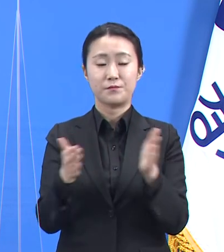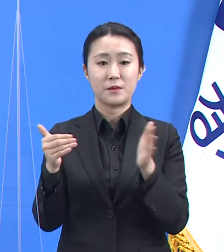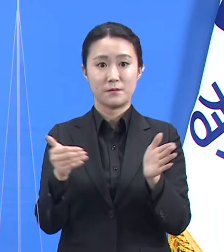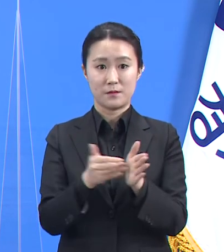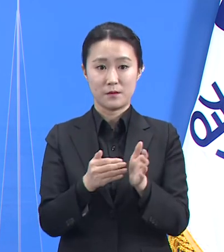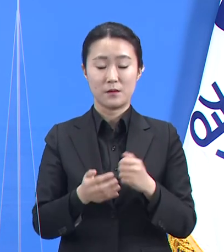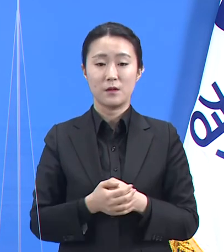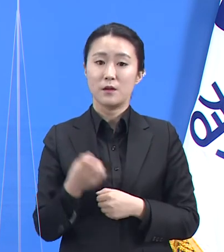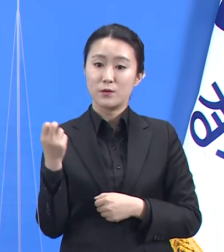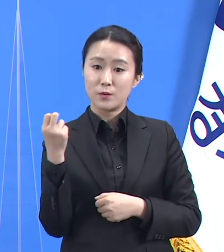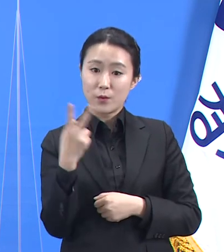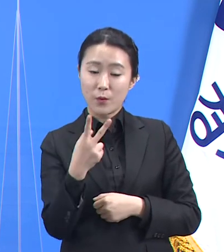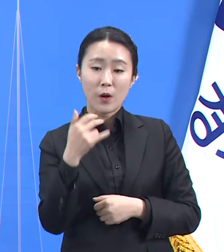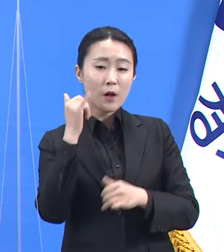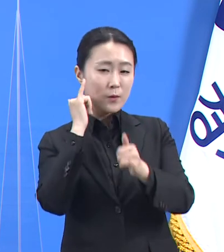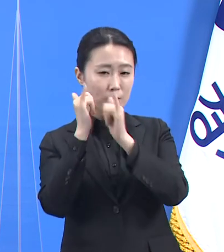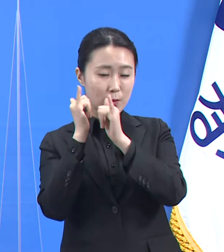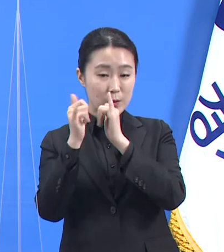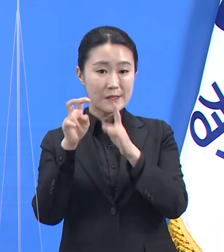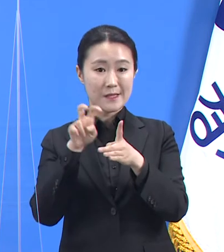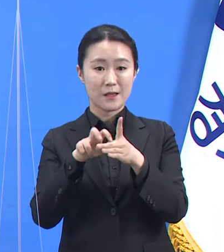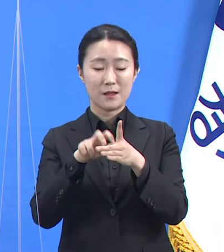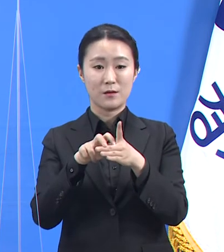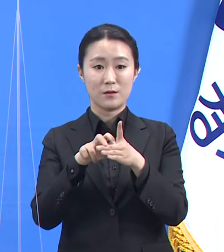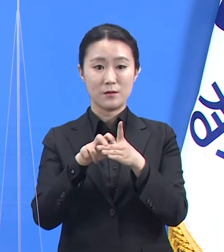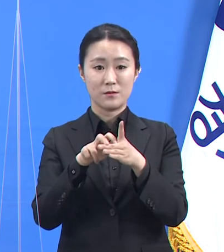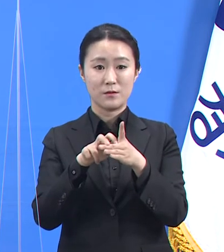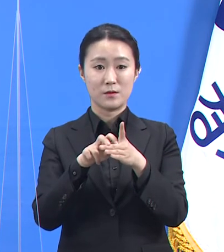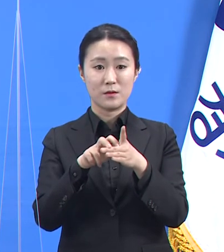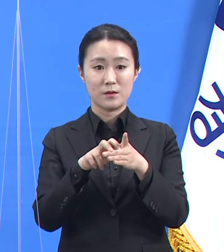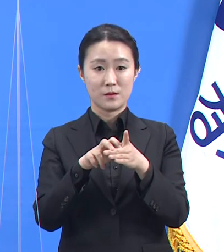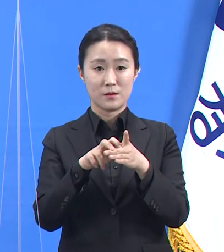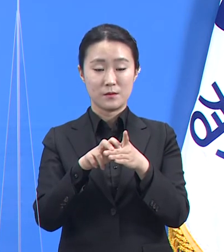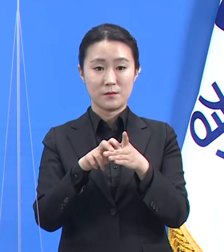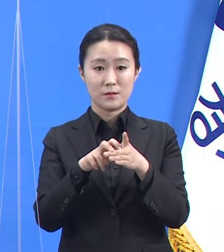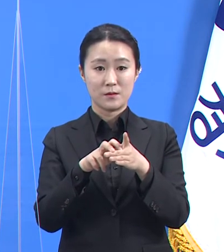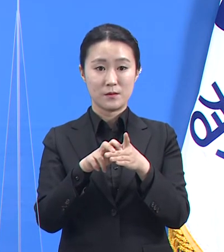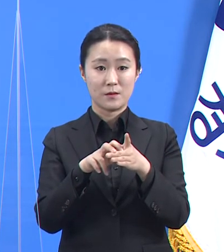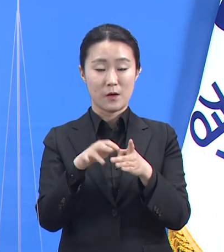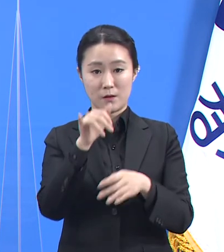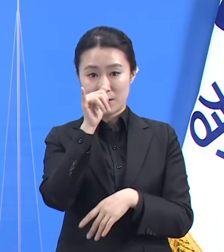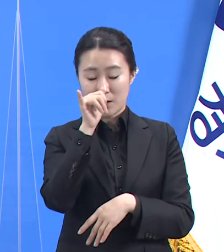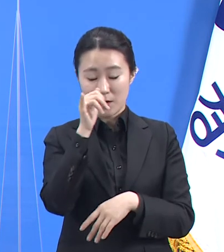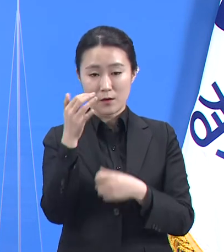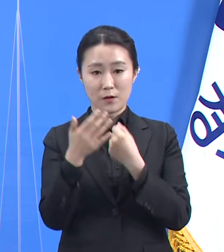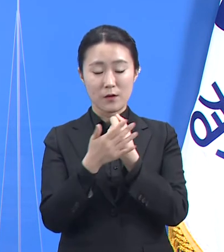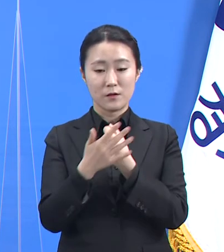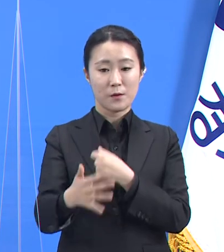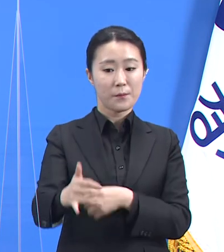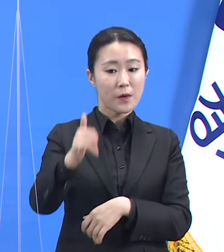설치하여 지역시민들의 문의에 답변하고 소통할 수 있는 시스템도 갖춥니다.